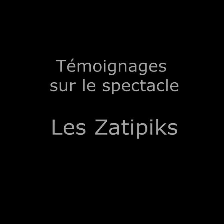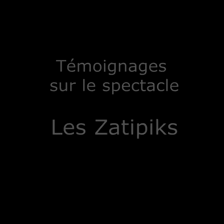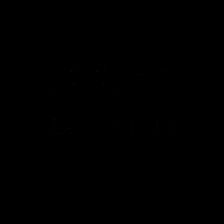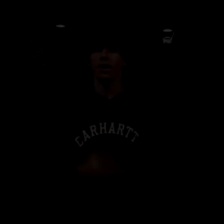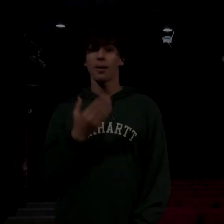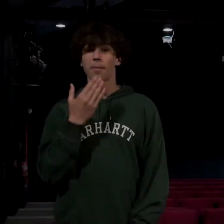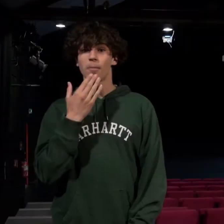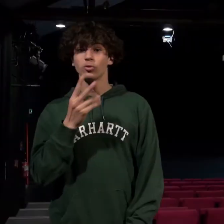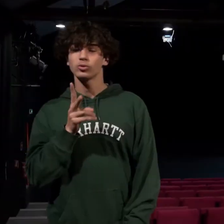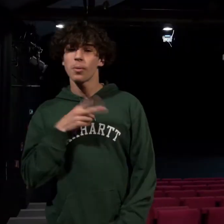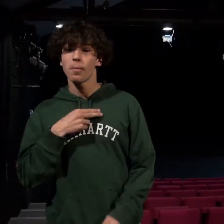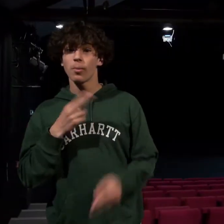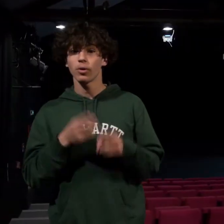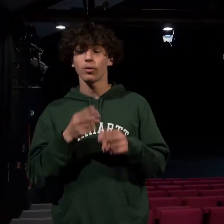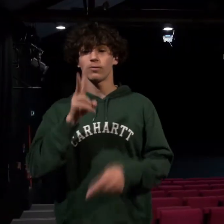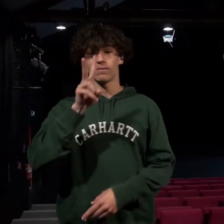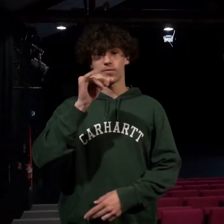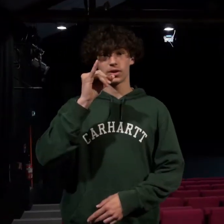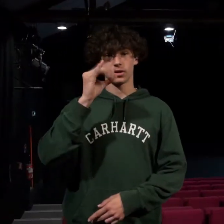Bonjour, je m'appelle Victor.